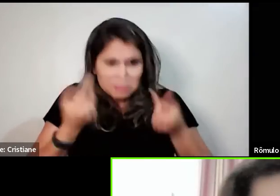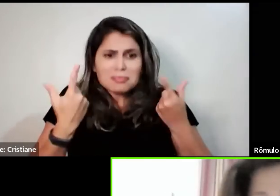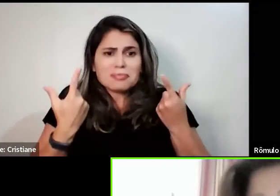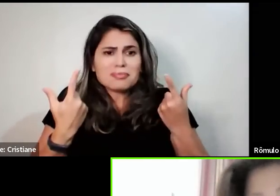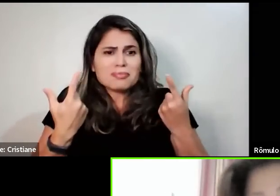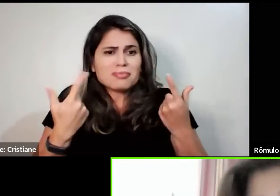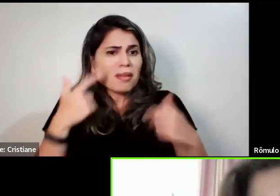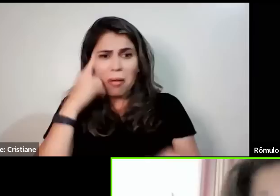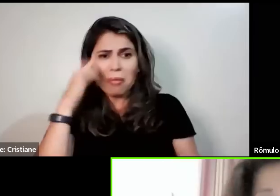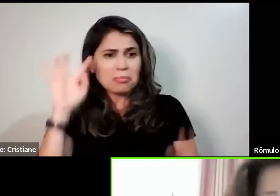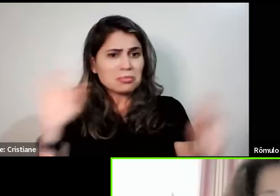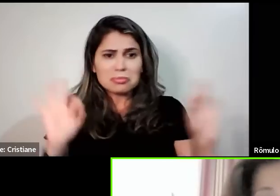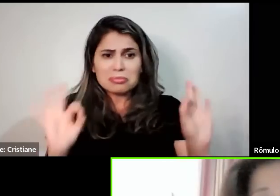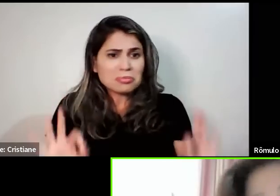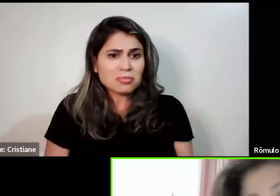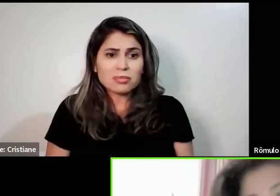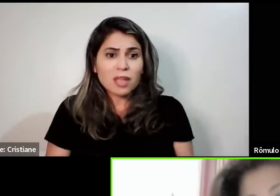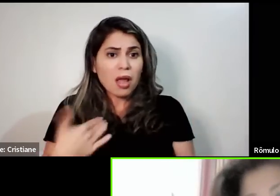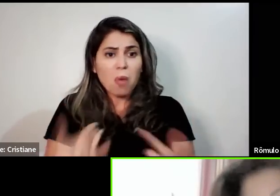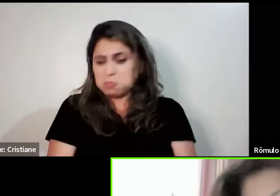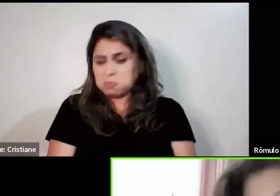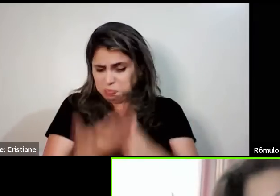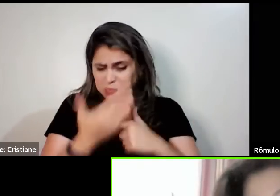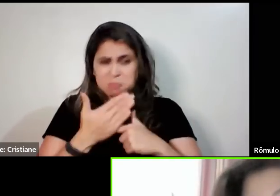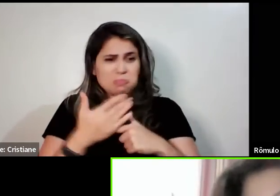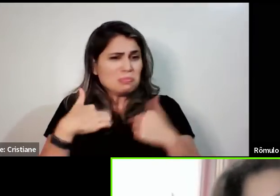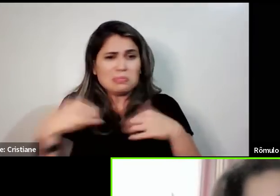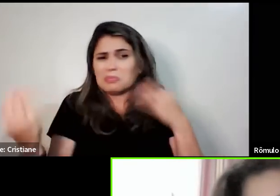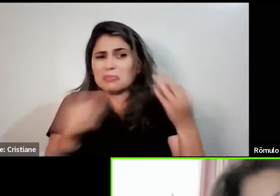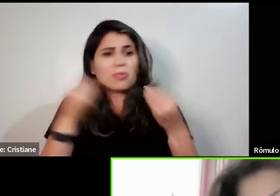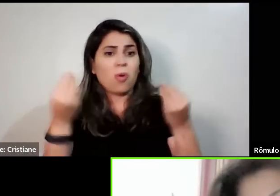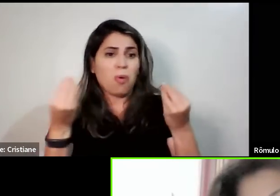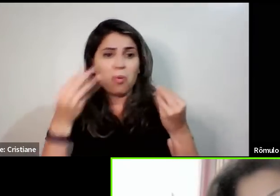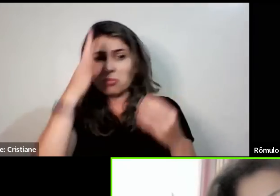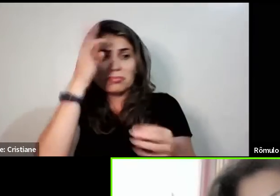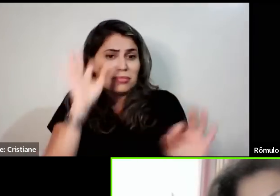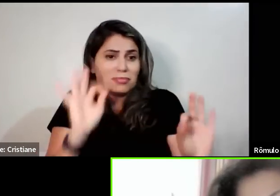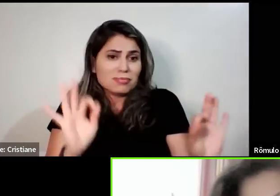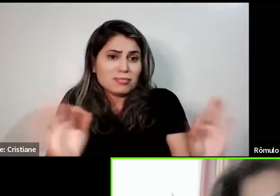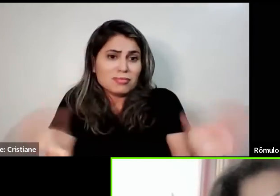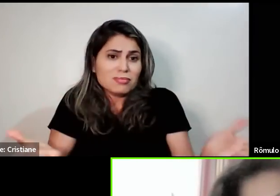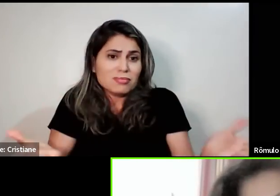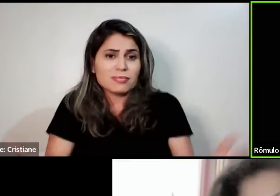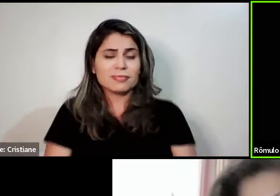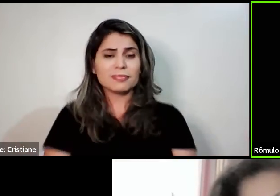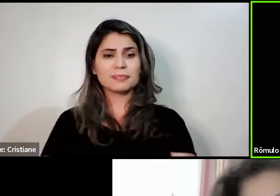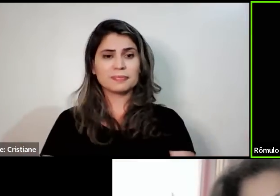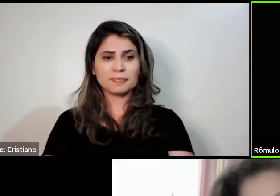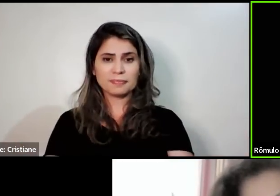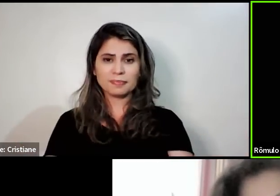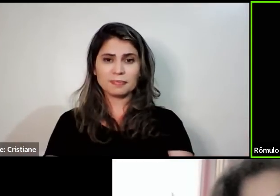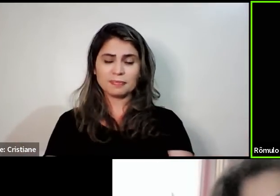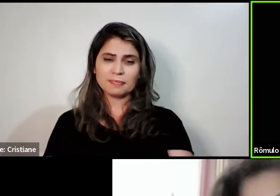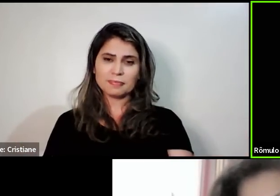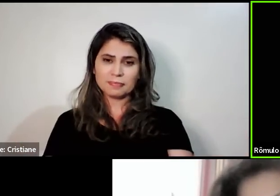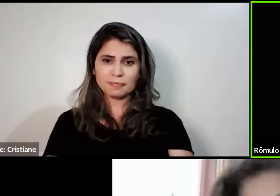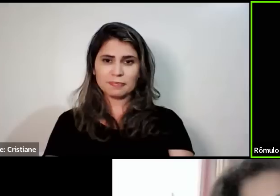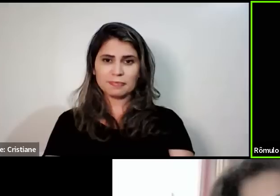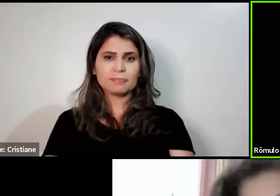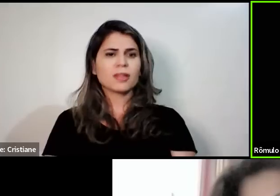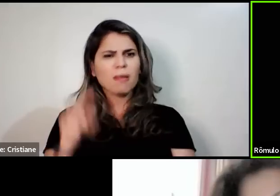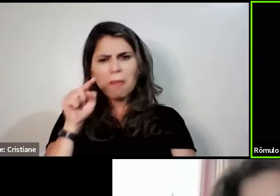mais o que fazer para encontrar melhoras. Então, nesse cenário